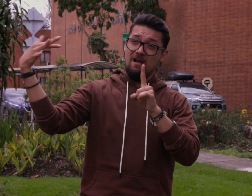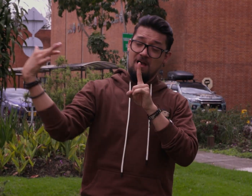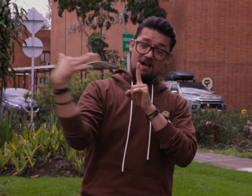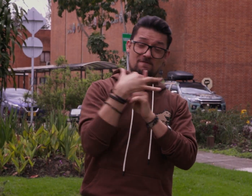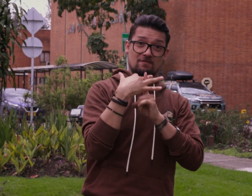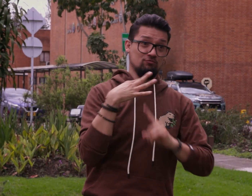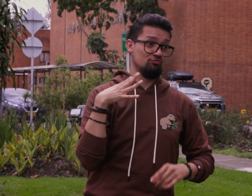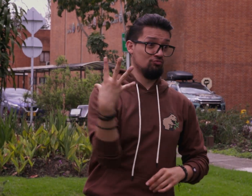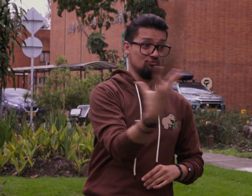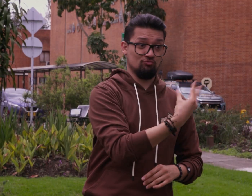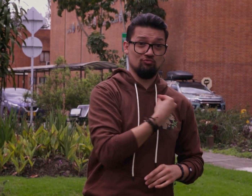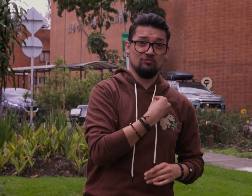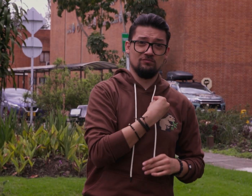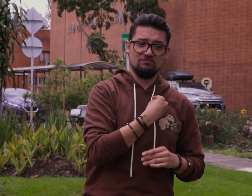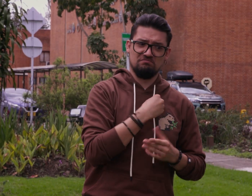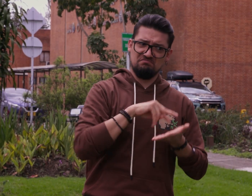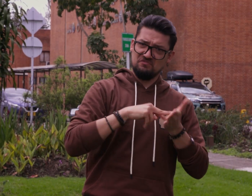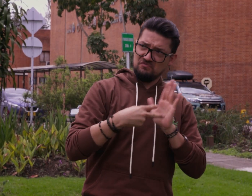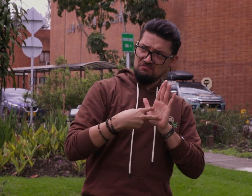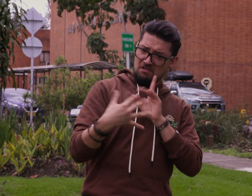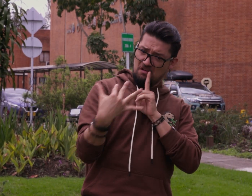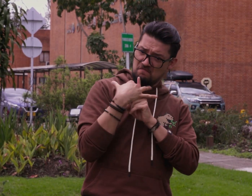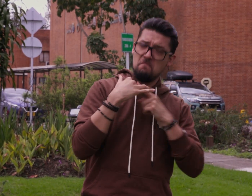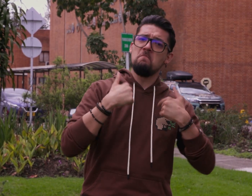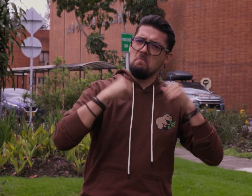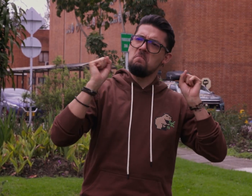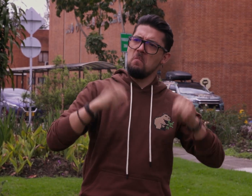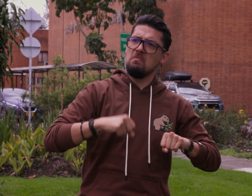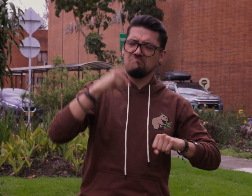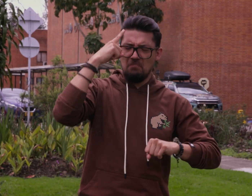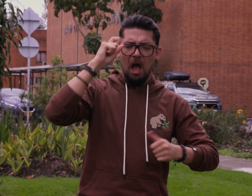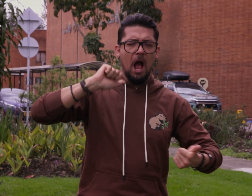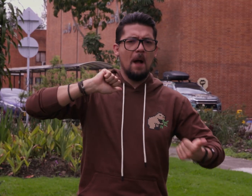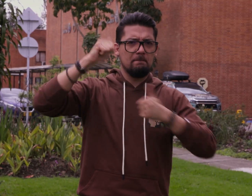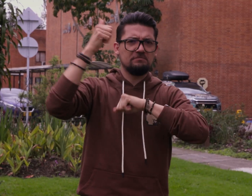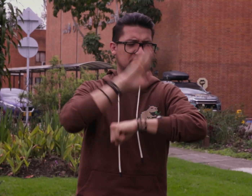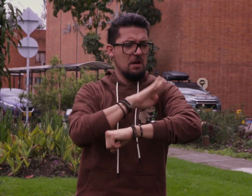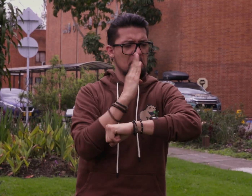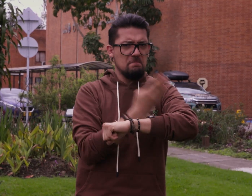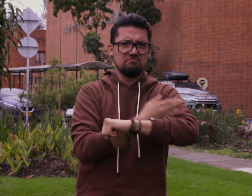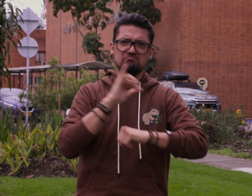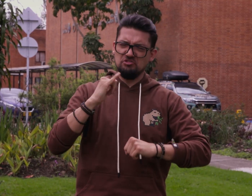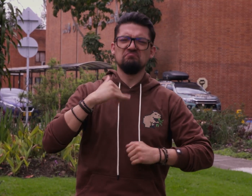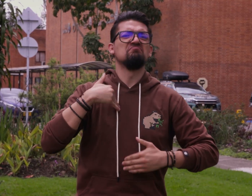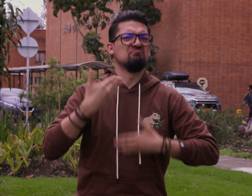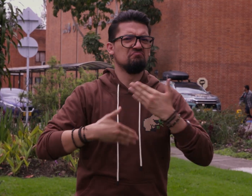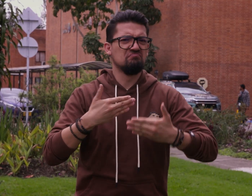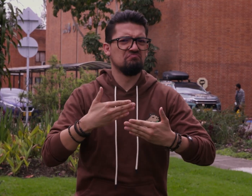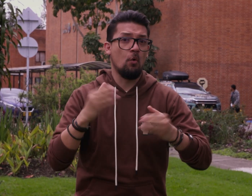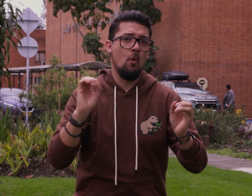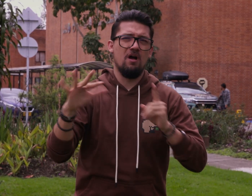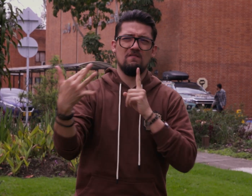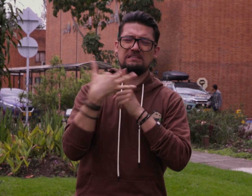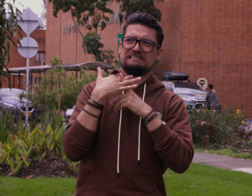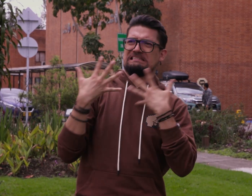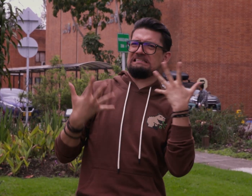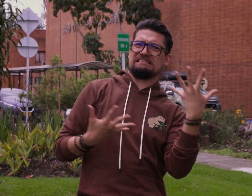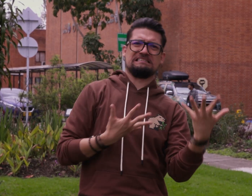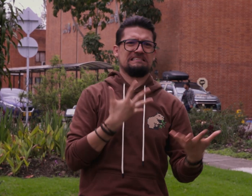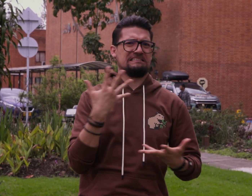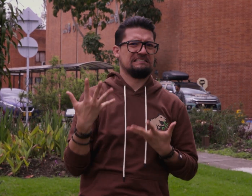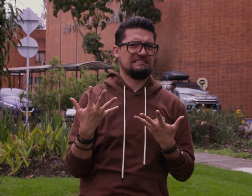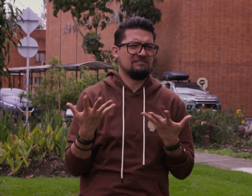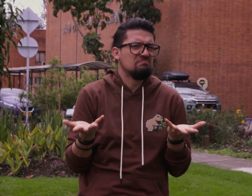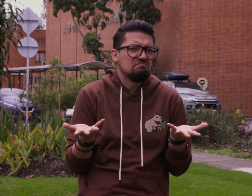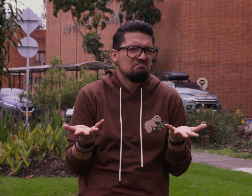a nivel mundial. ¿Tú crees que nosotros estamos en la posición de enfrentar los retos del cambio climático? ¿O qué crees que suceda